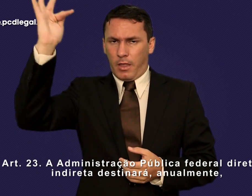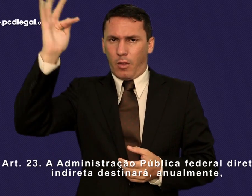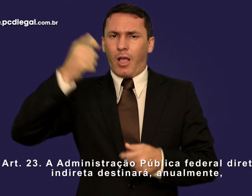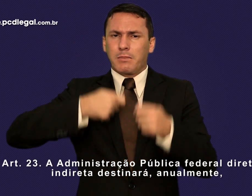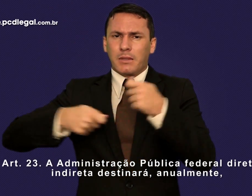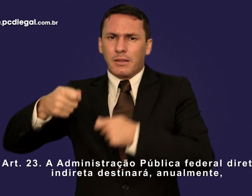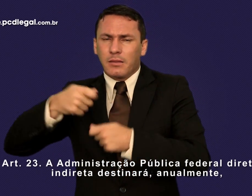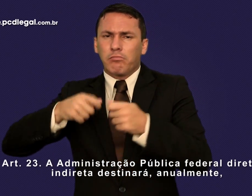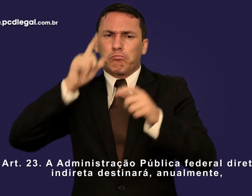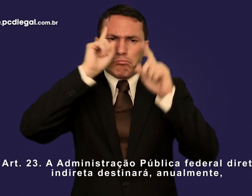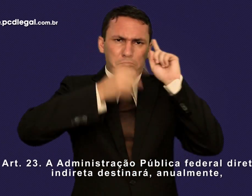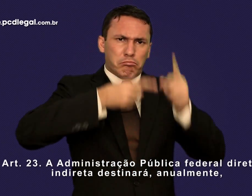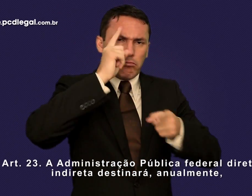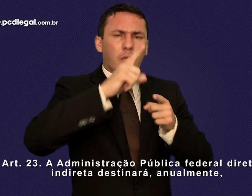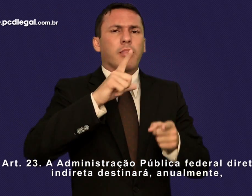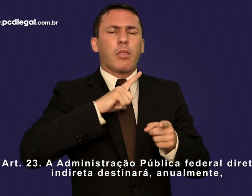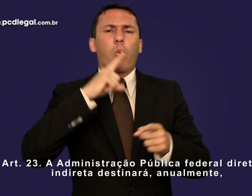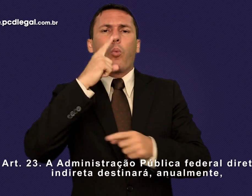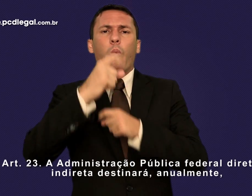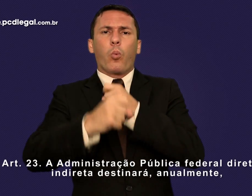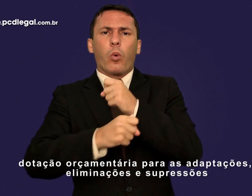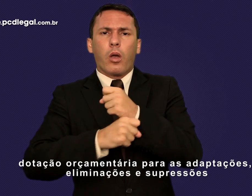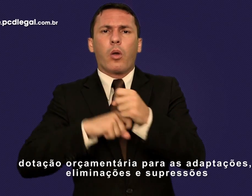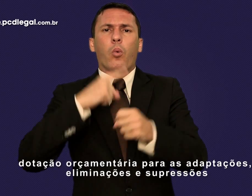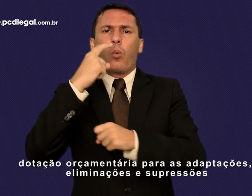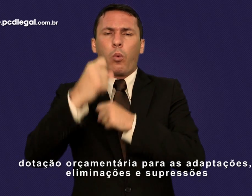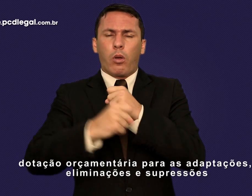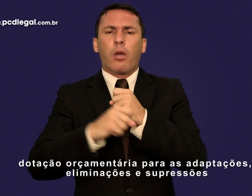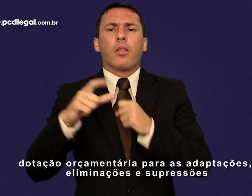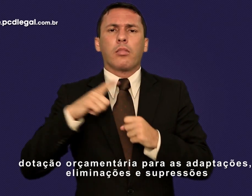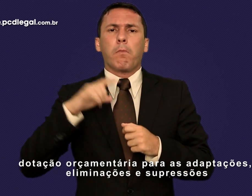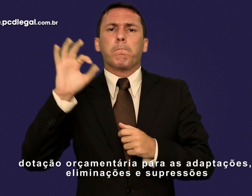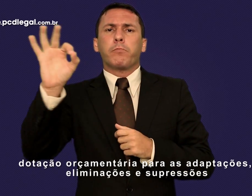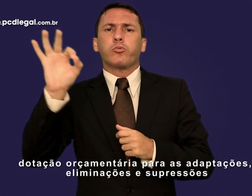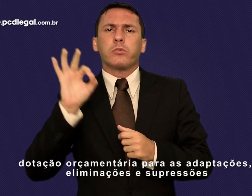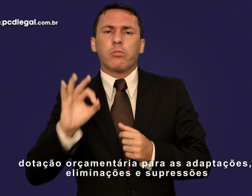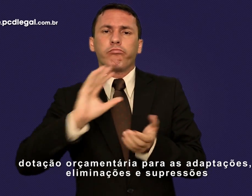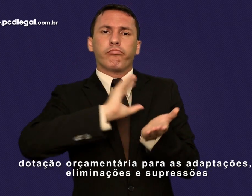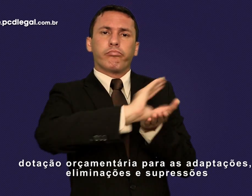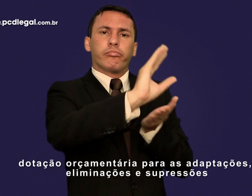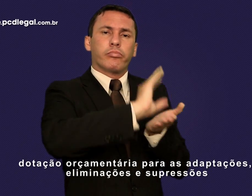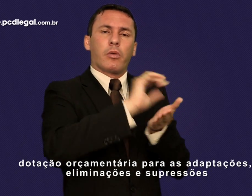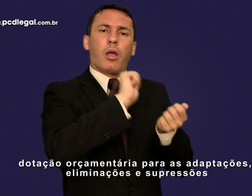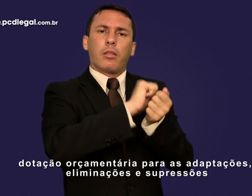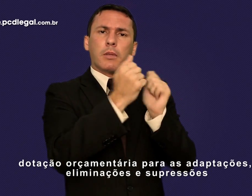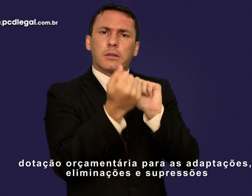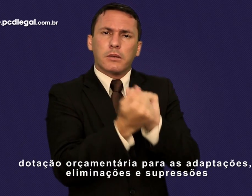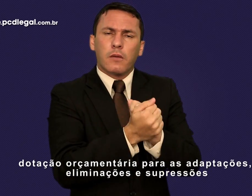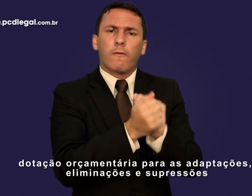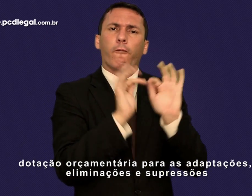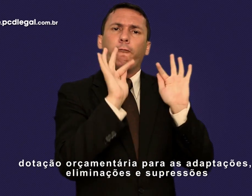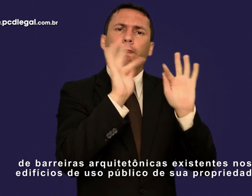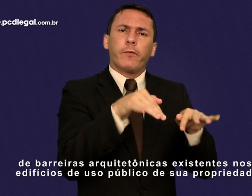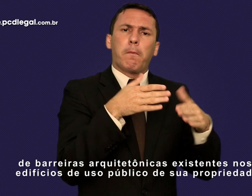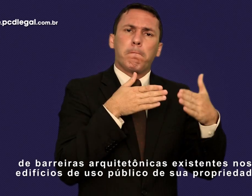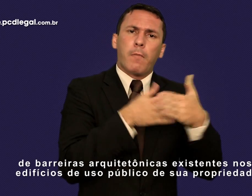e indireta, destinará, anualmente, dotação orçamentária para as adaptações, eliminações e supressões de barreiras